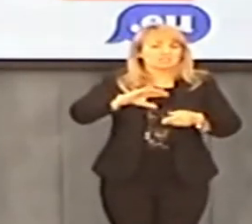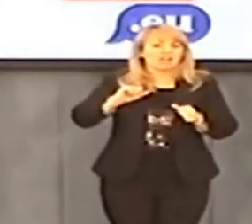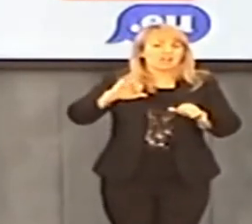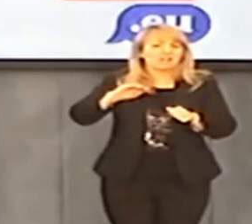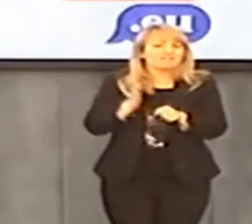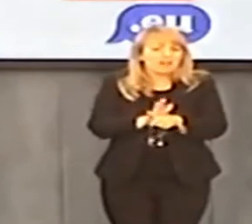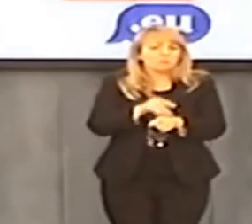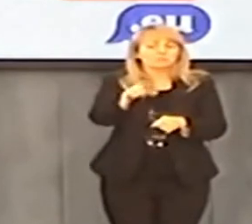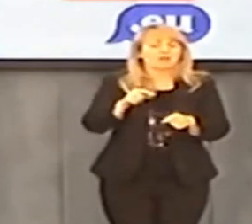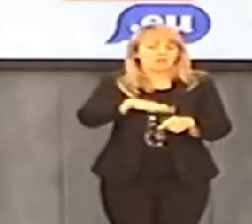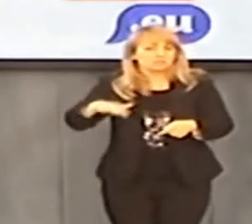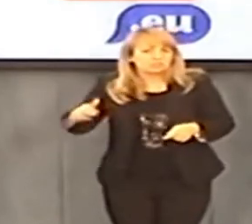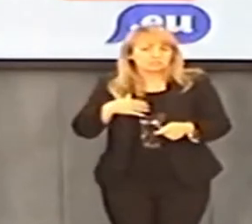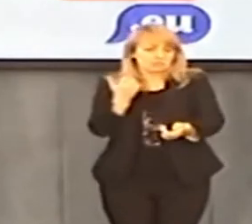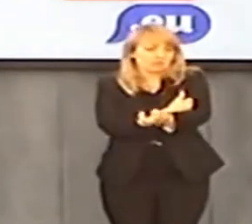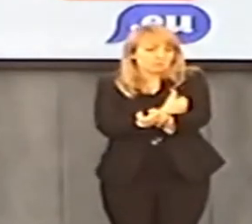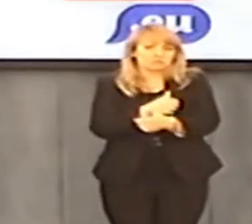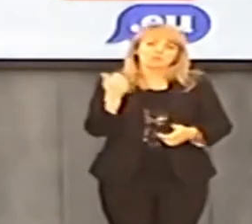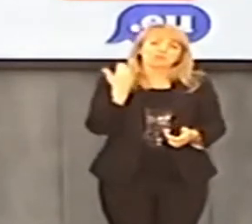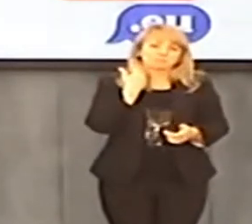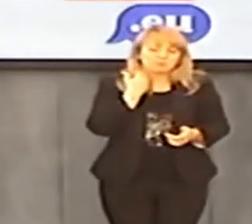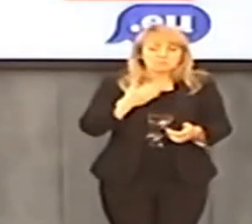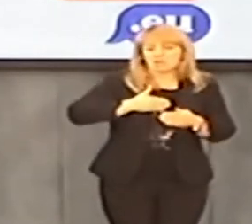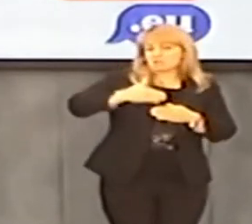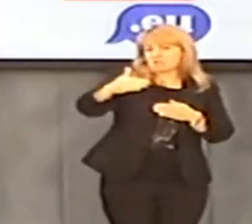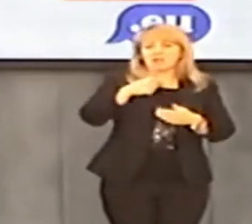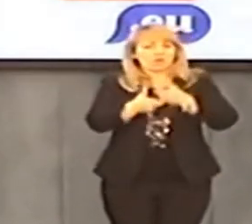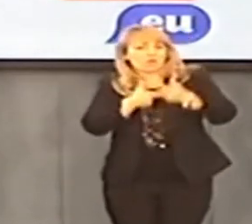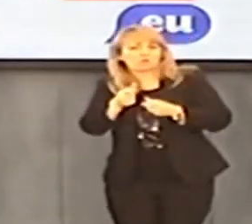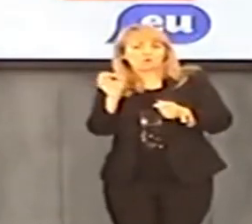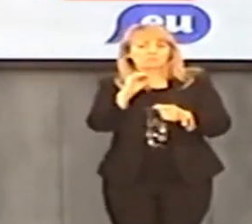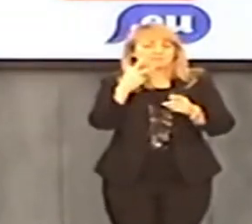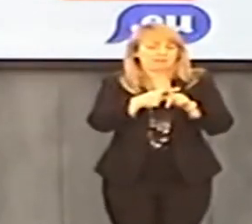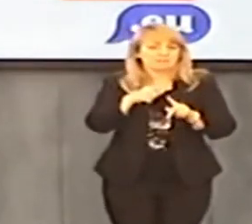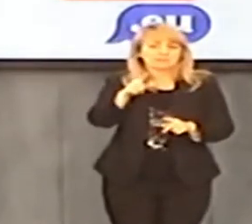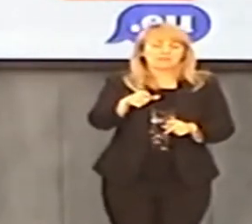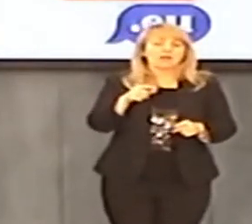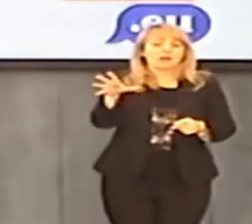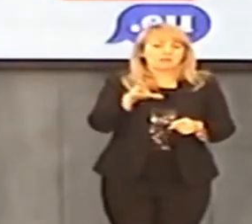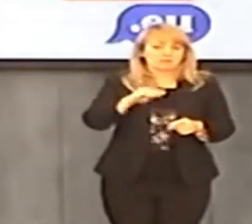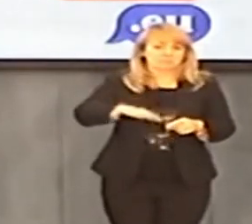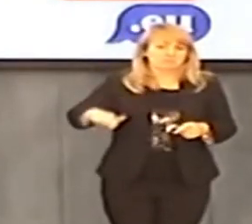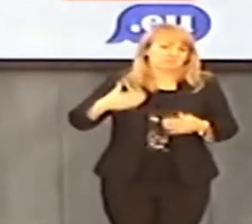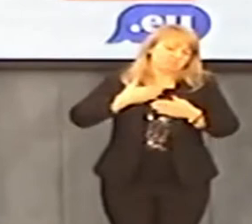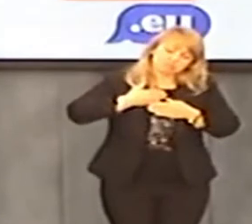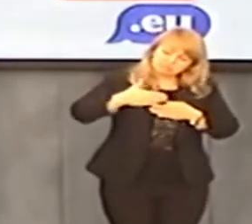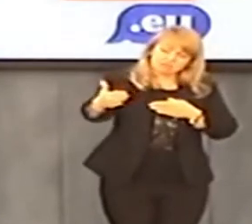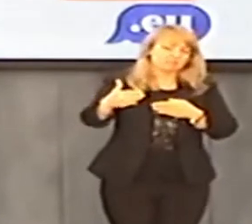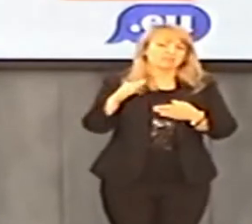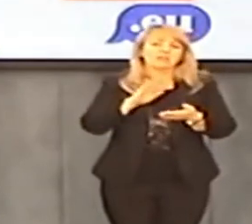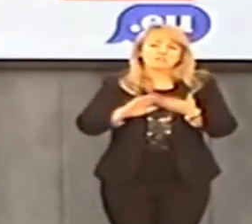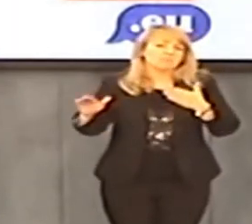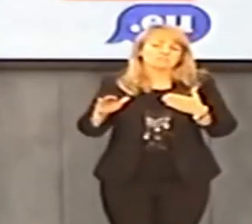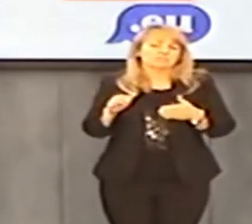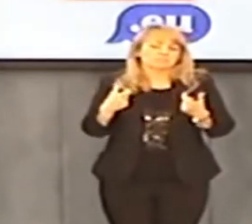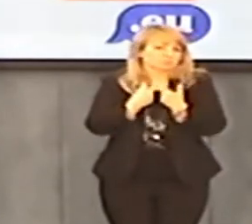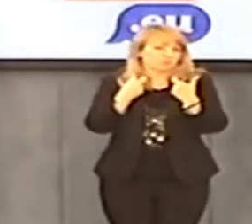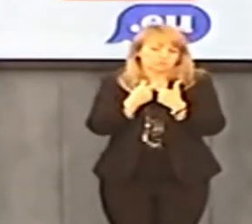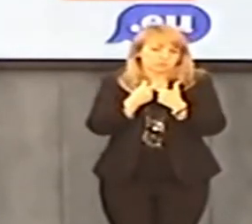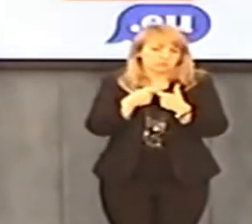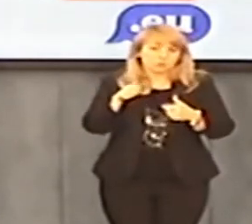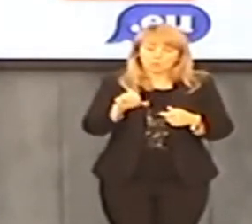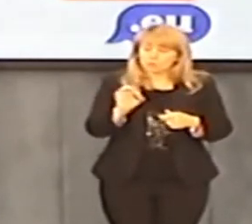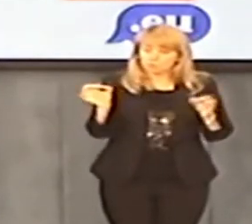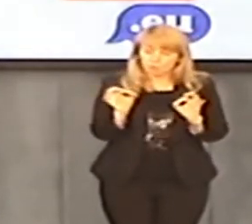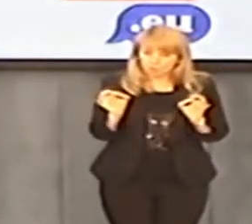alkoholizuje się, narkotyzuje się i później uprawia seks z osobami niepełnoletnimi, z chłopcami